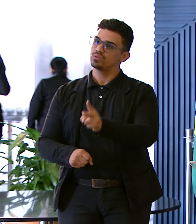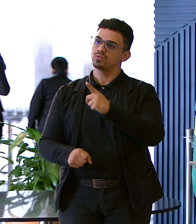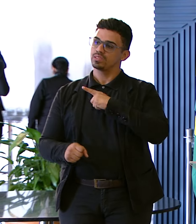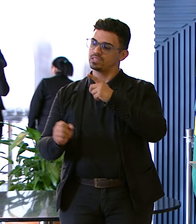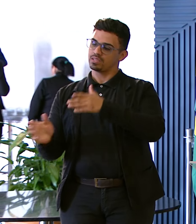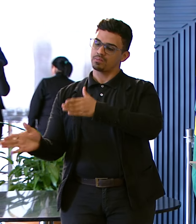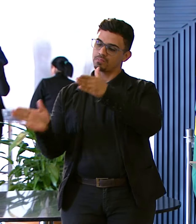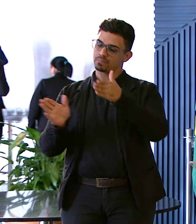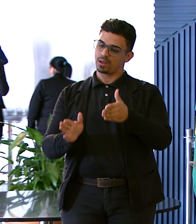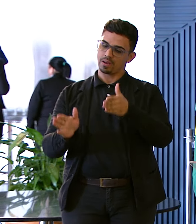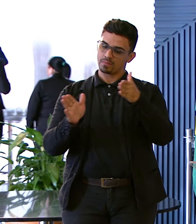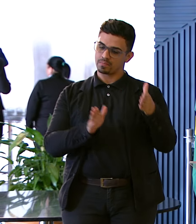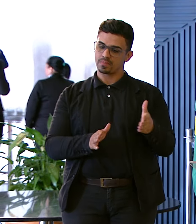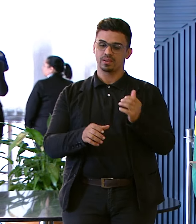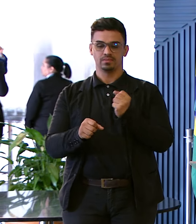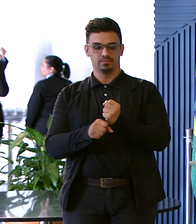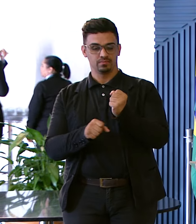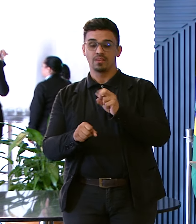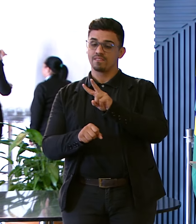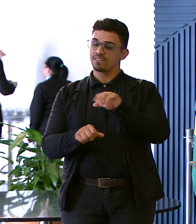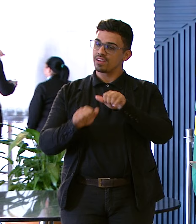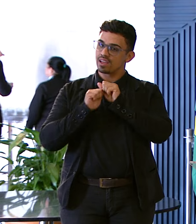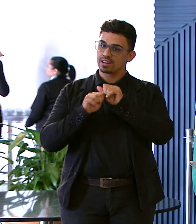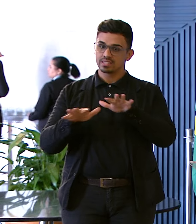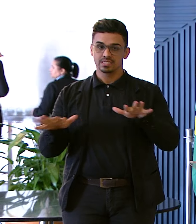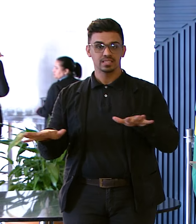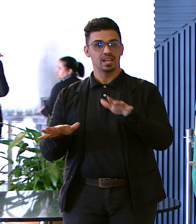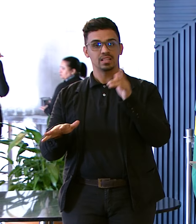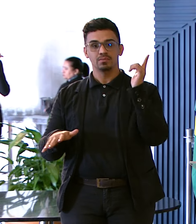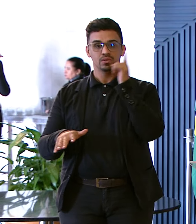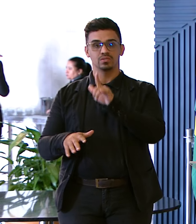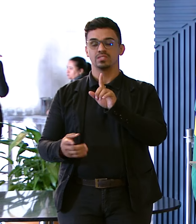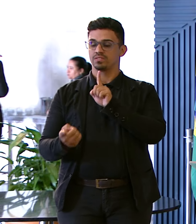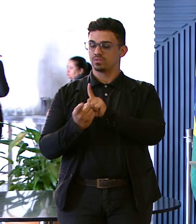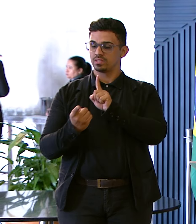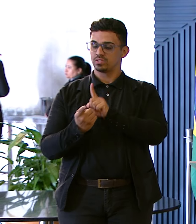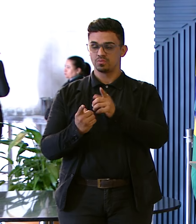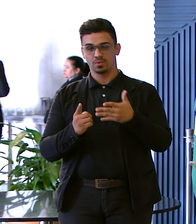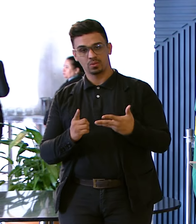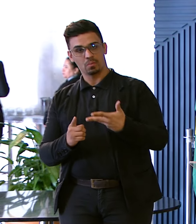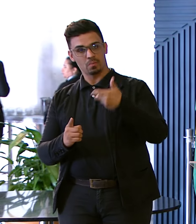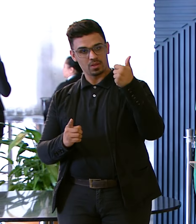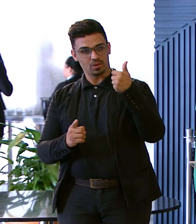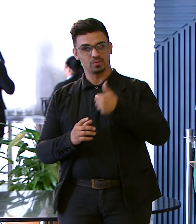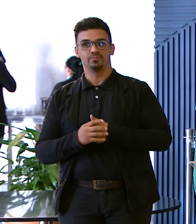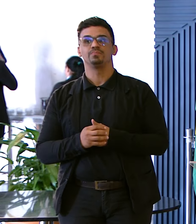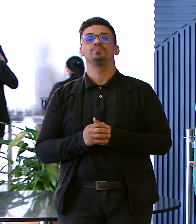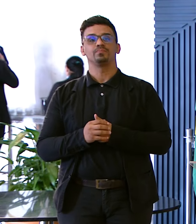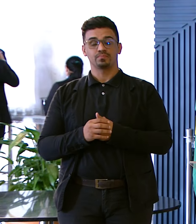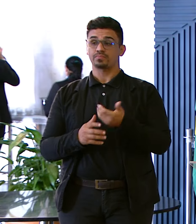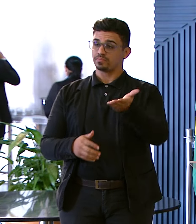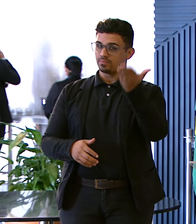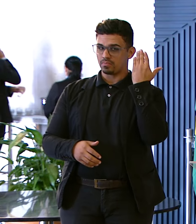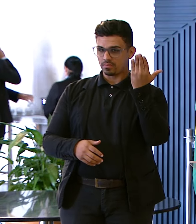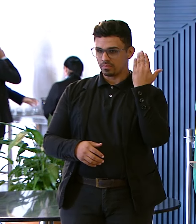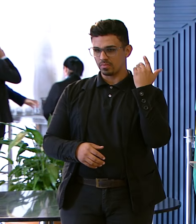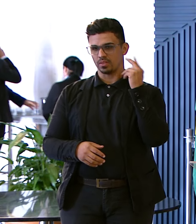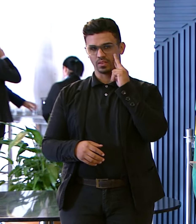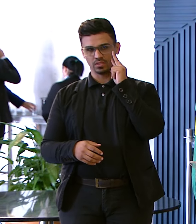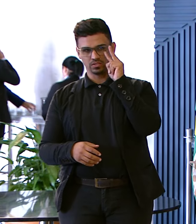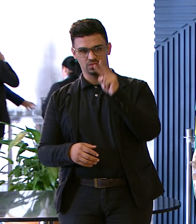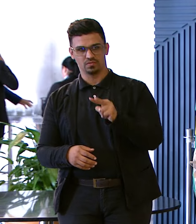parte Já sendo lançada Para poder atender melhor Quando nós vimos Que nós não